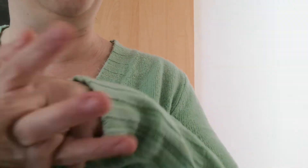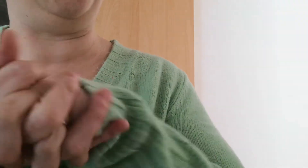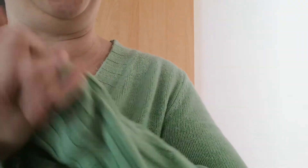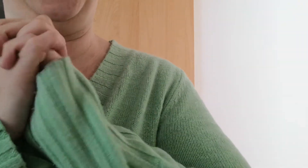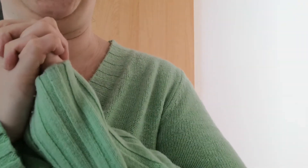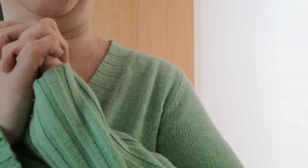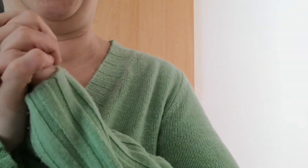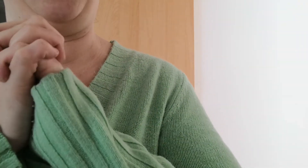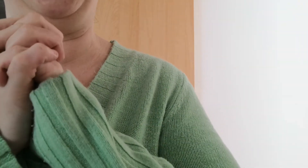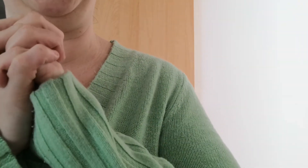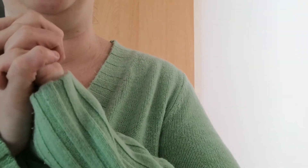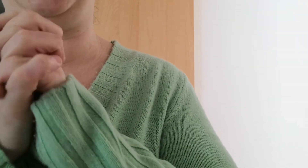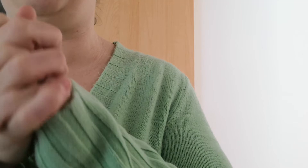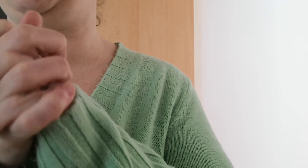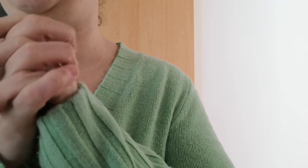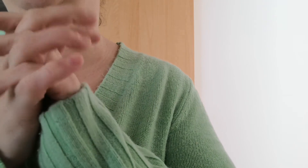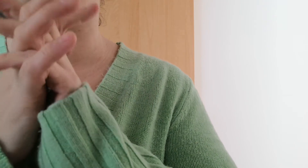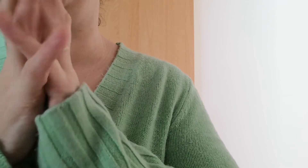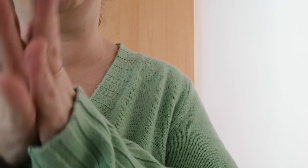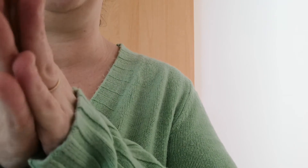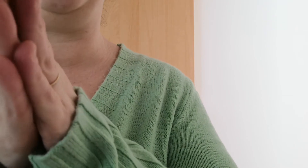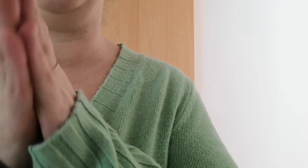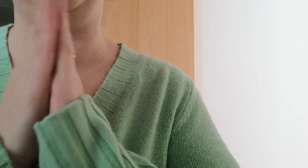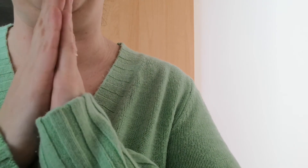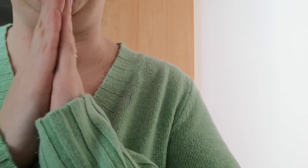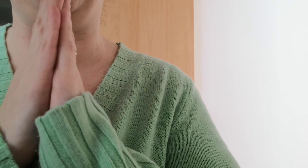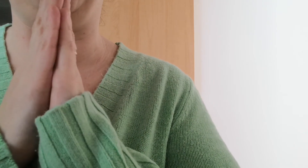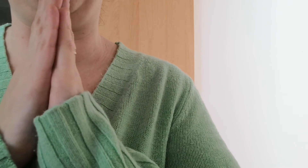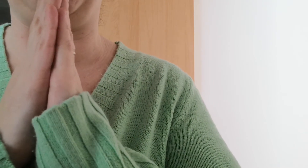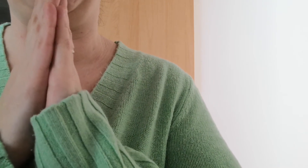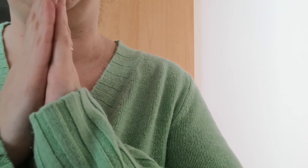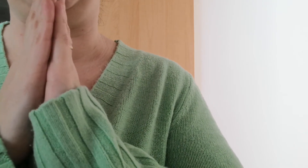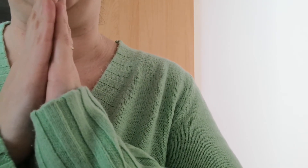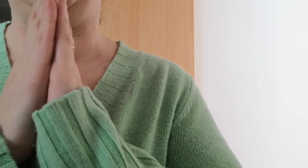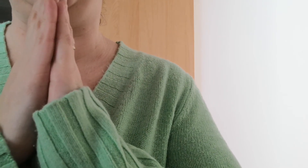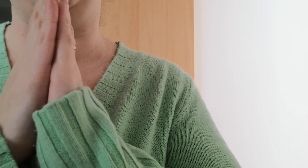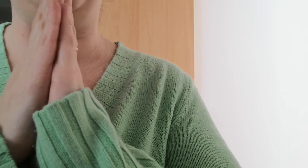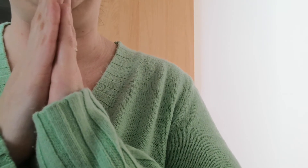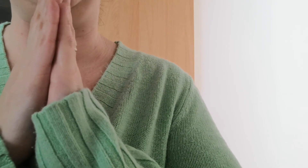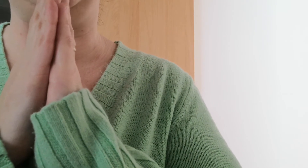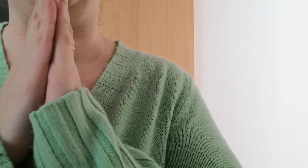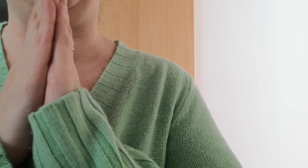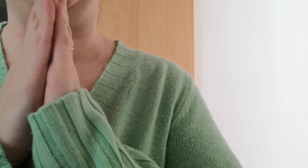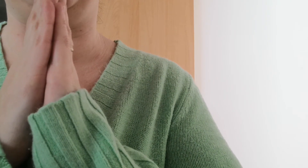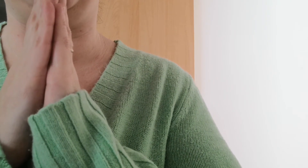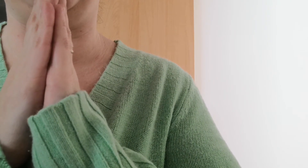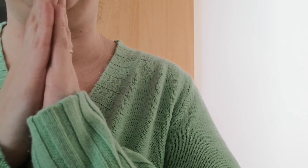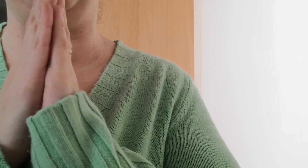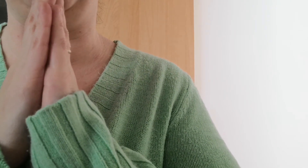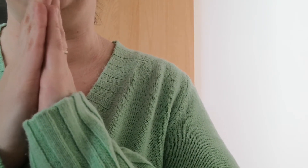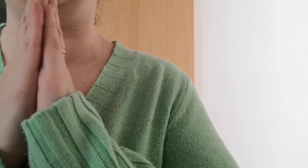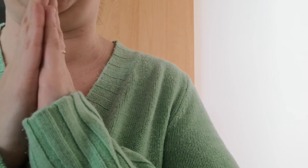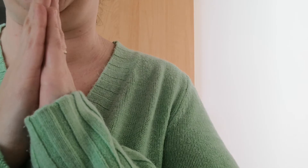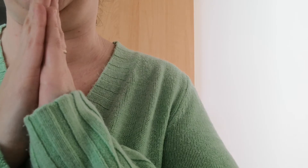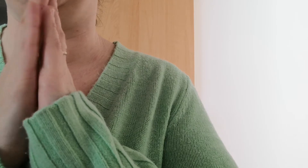louvre voilà parce qu'il faut savoir qu'il ya trois propositions à donner et puis c'est le louvre qui décide en fait de notre nom de châterie